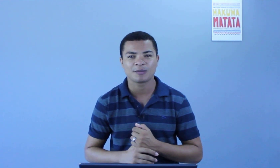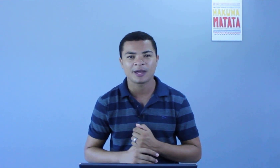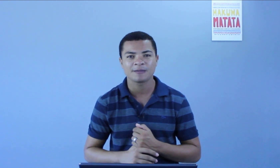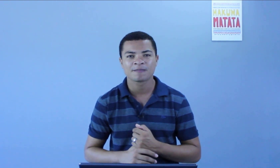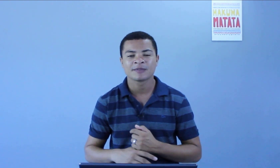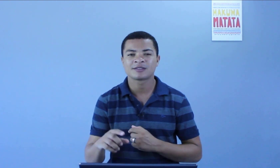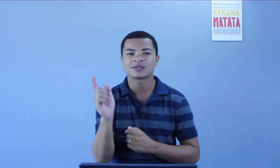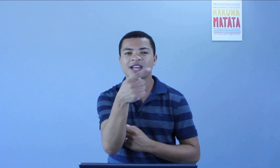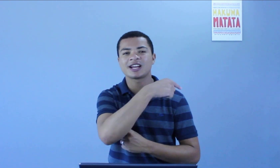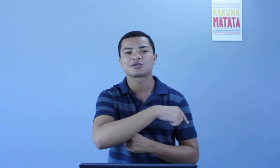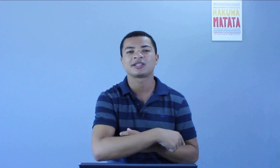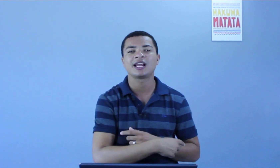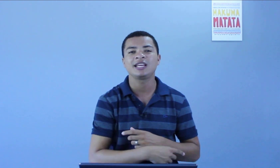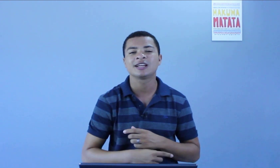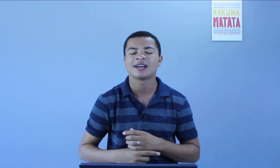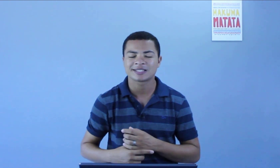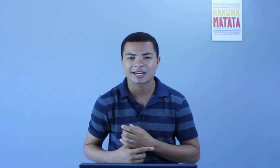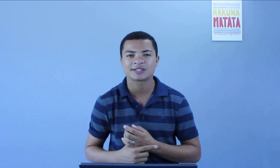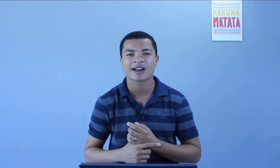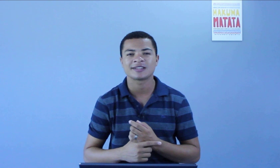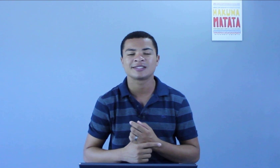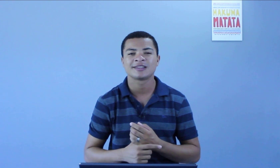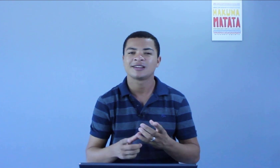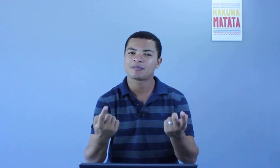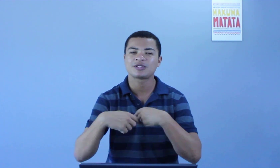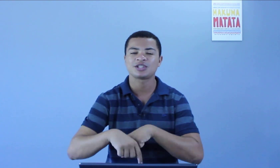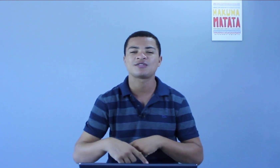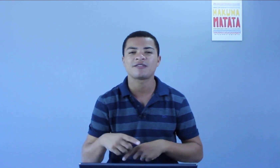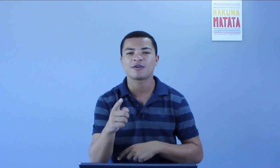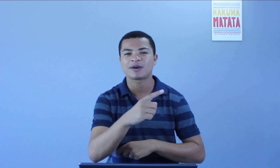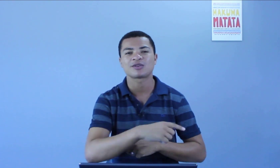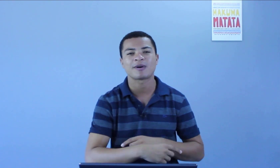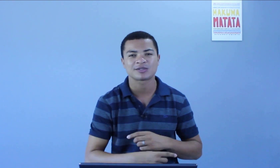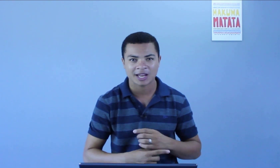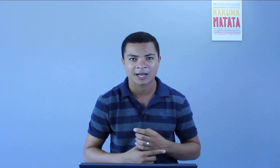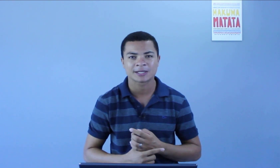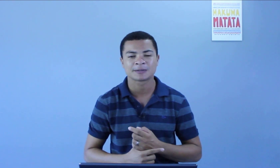tudo bem? Então segue aí na sua telinha as três frases. Depois a gente vai ver o passo a passo delas.